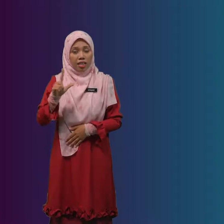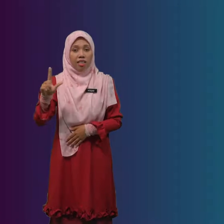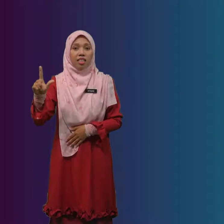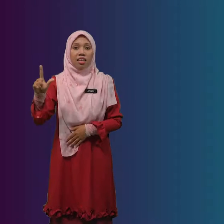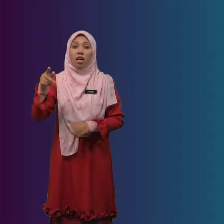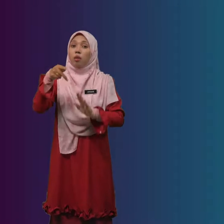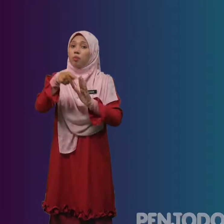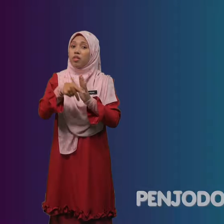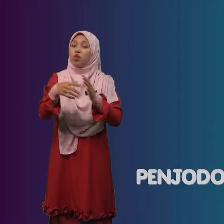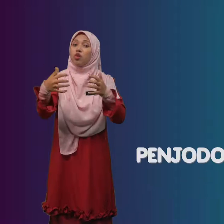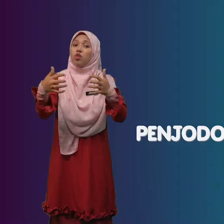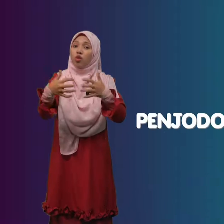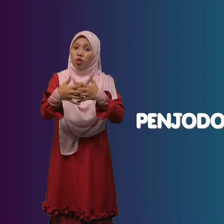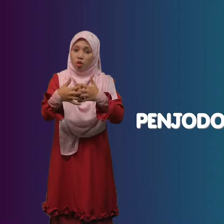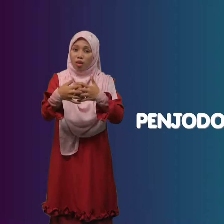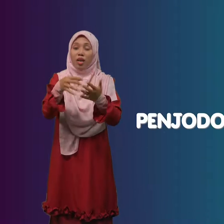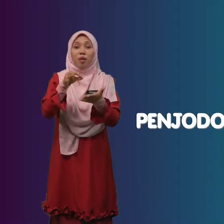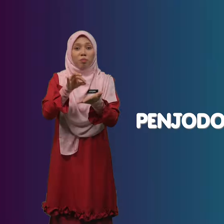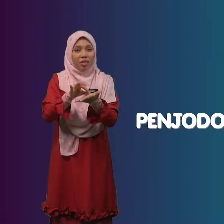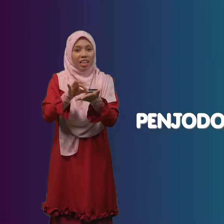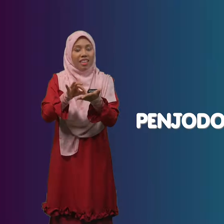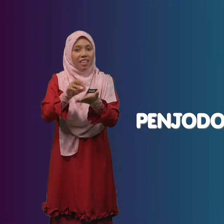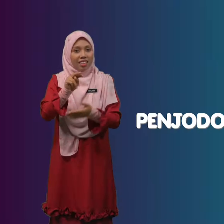penjodoh bilangan.